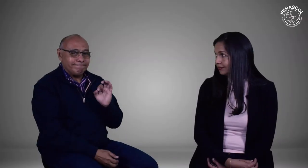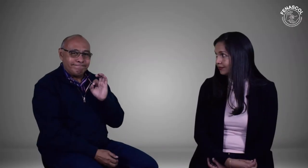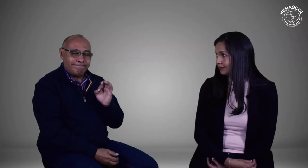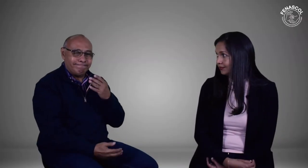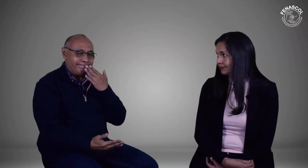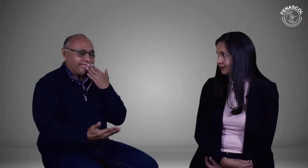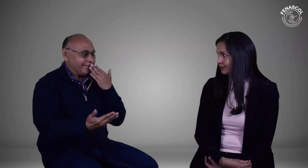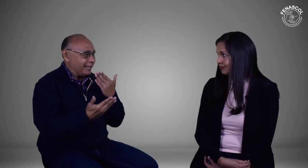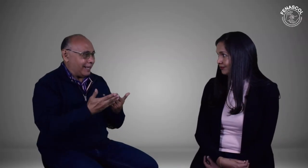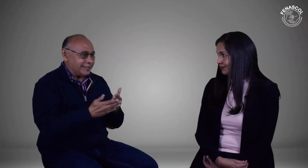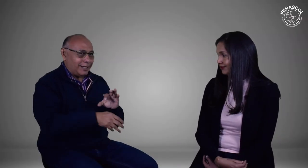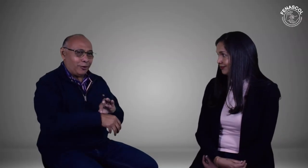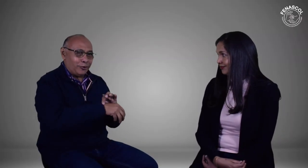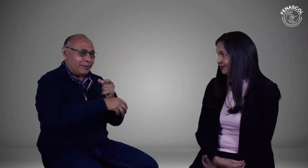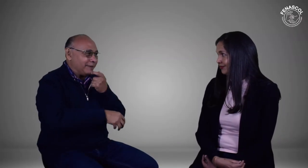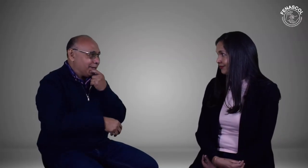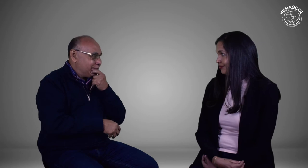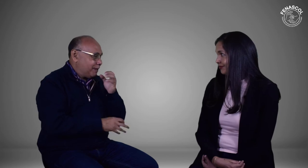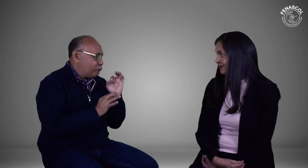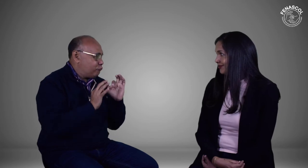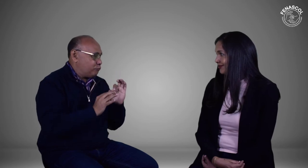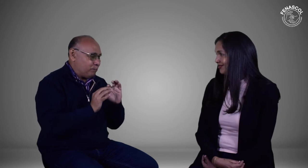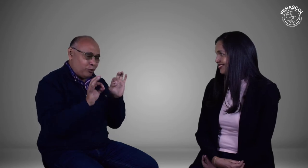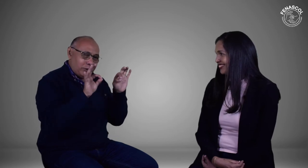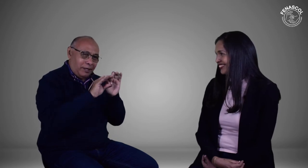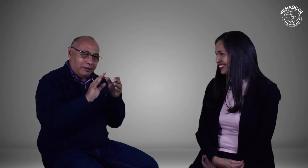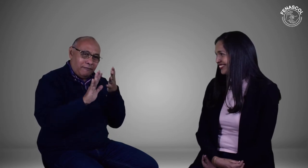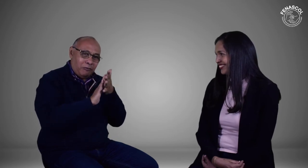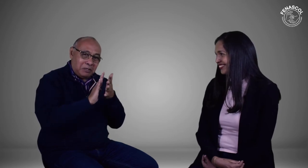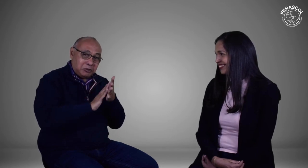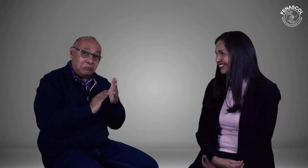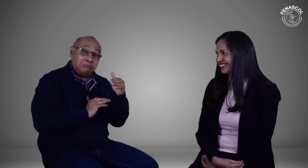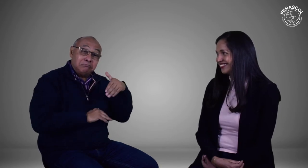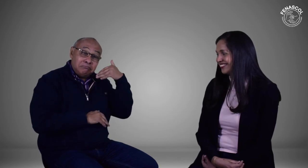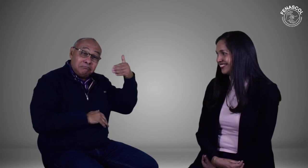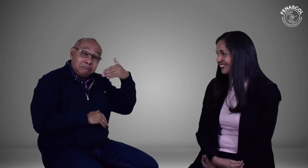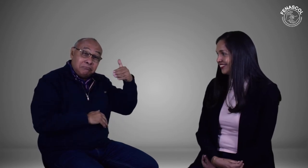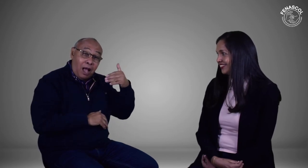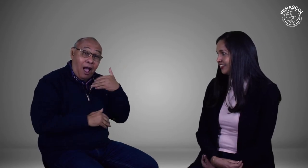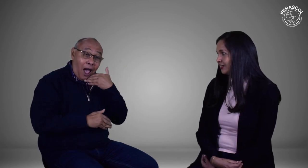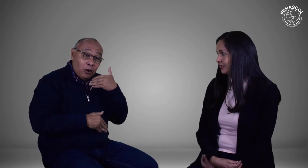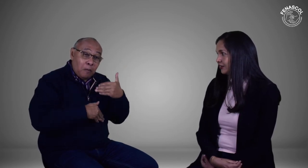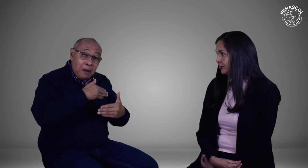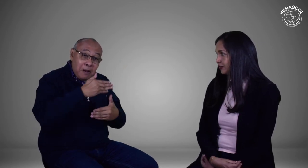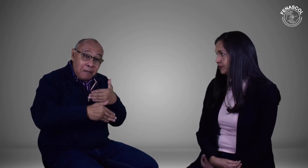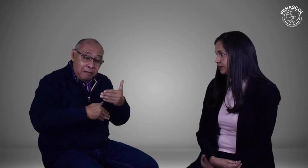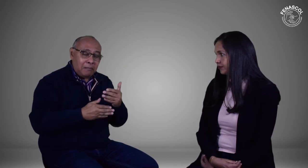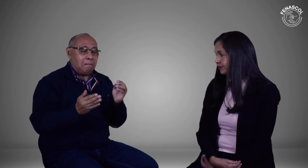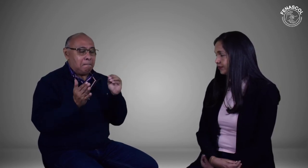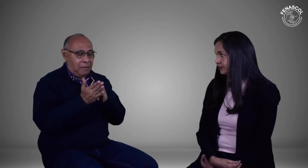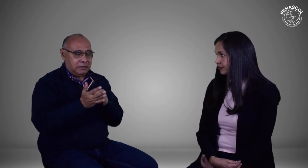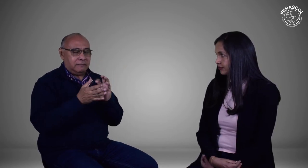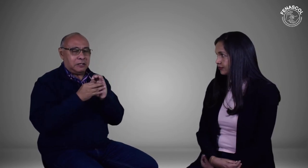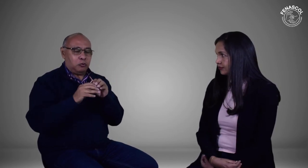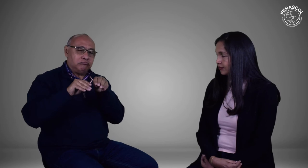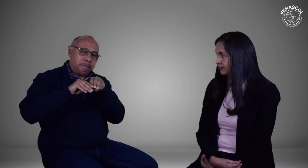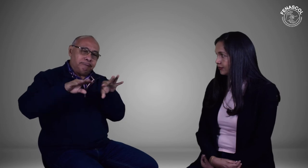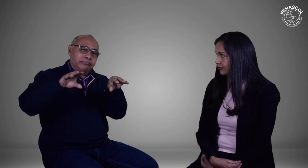Perfecto, muchas gracias doctora Minerva. Es importante la información que nos comparte. Posiblemente con el desarrollo de la investigación,